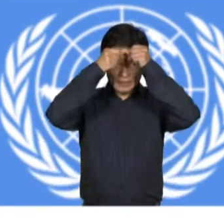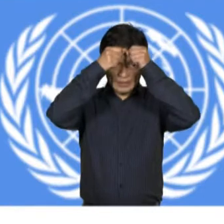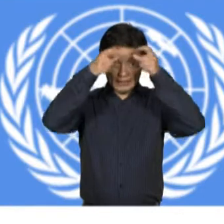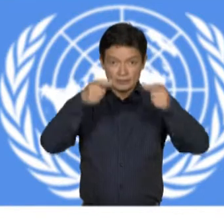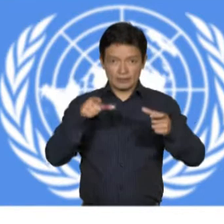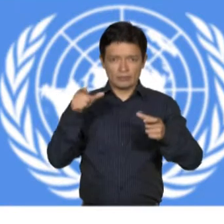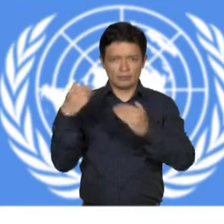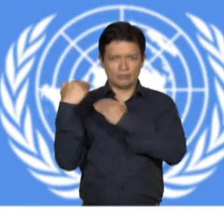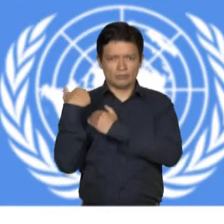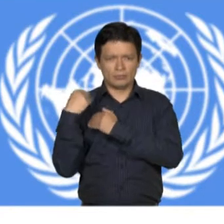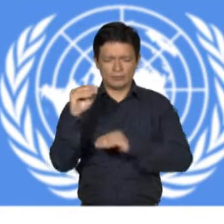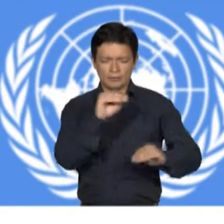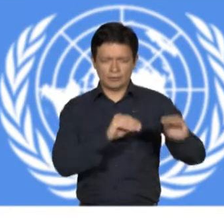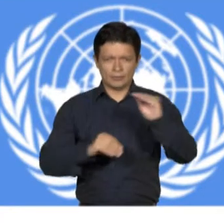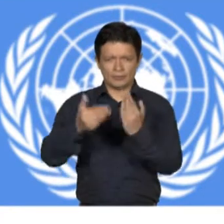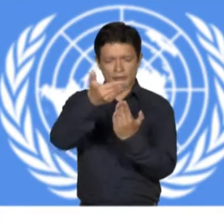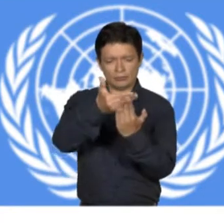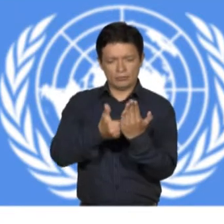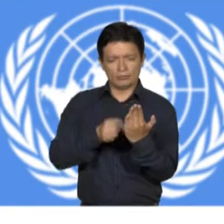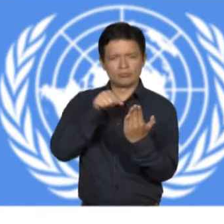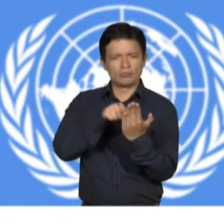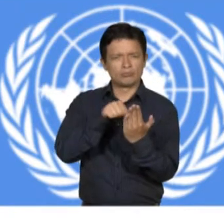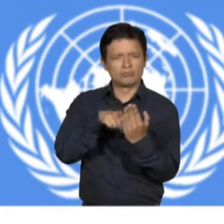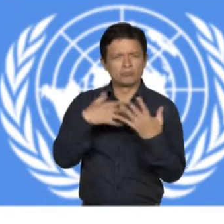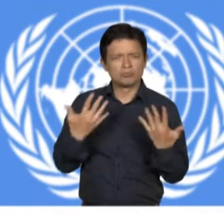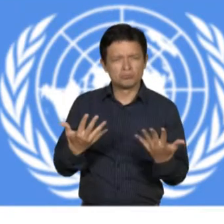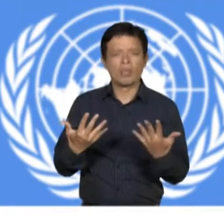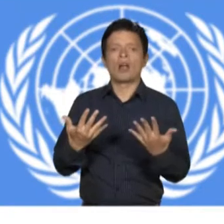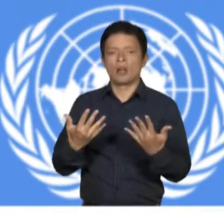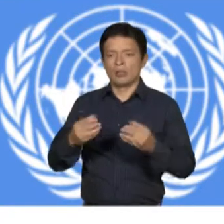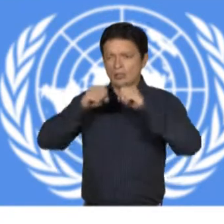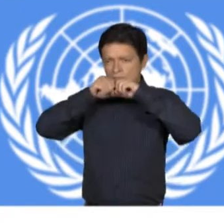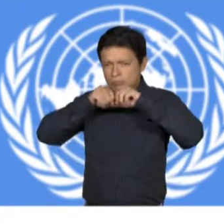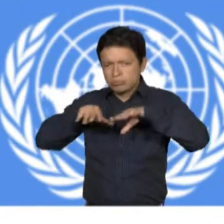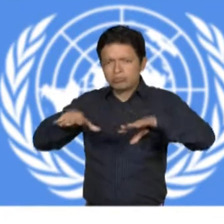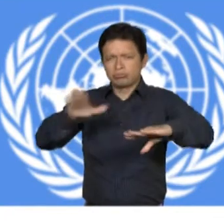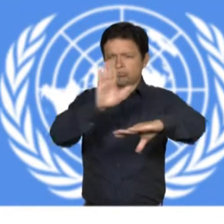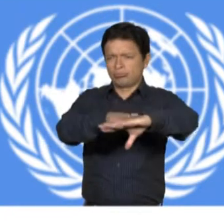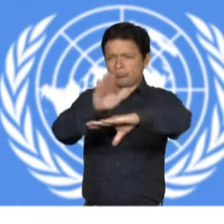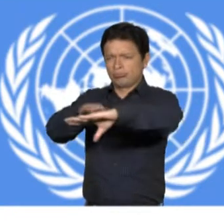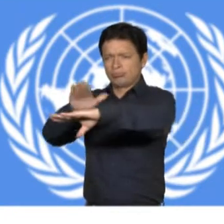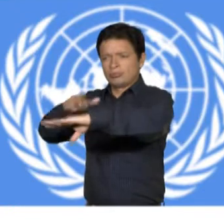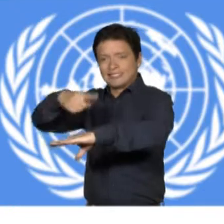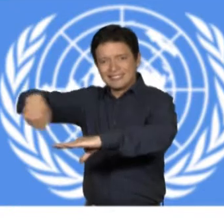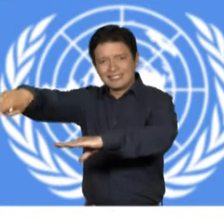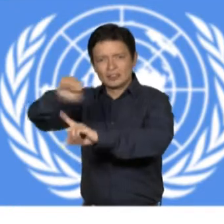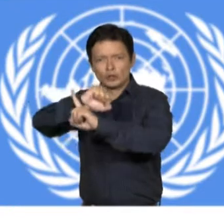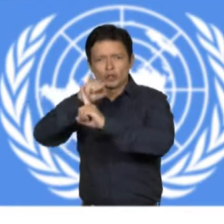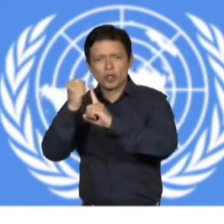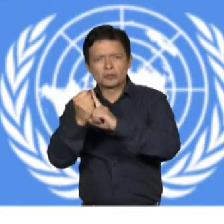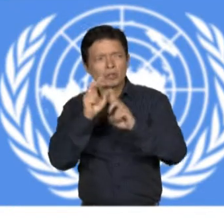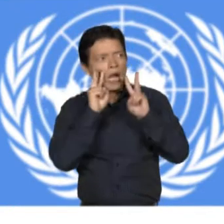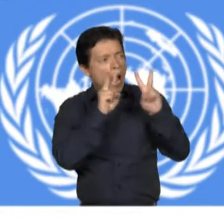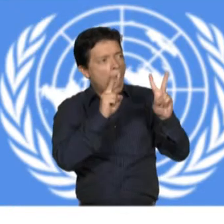a. Poner en marcha y mantener campañas efectivas de sensibilización pública